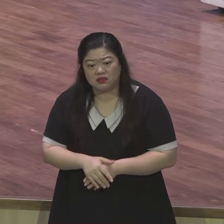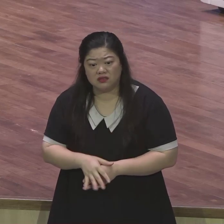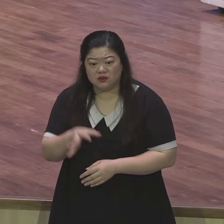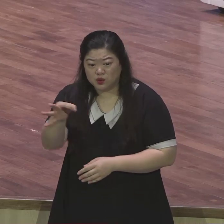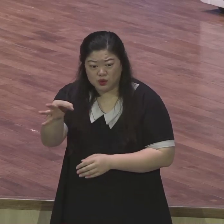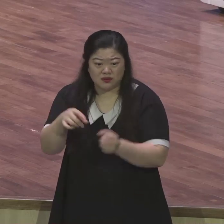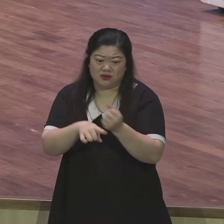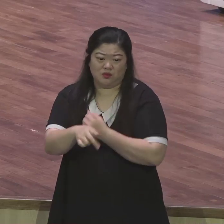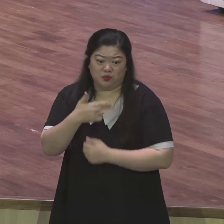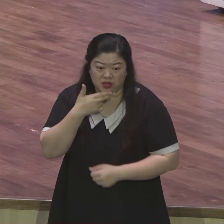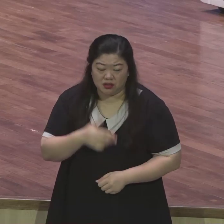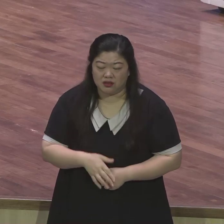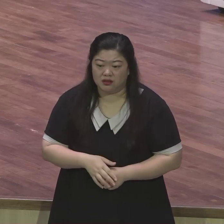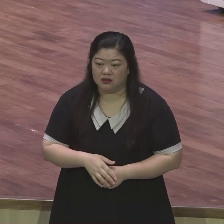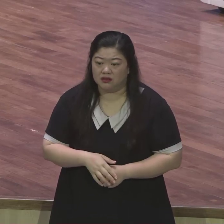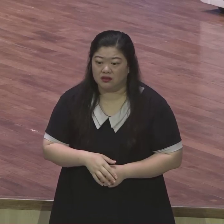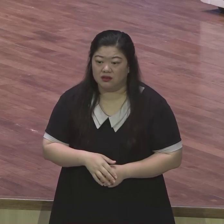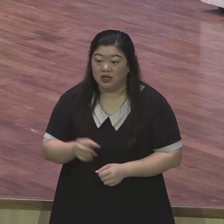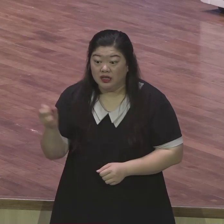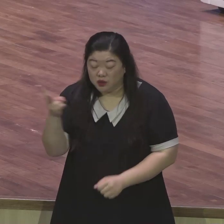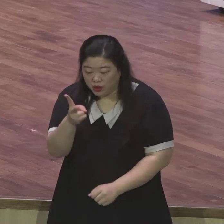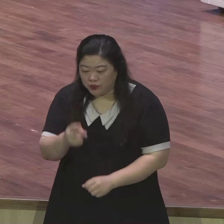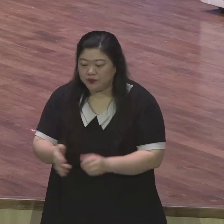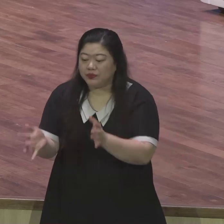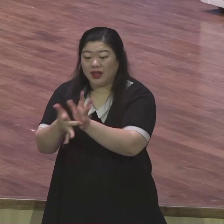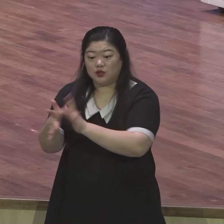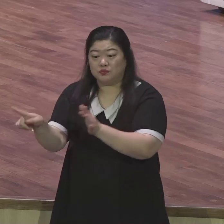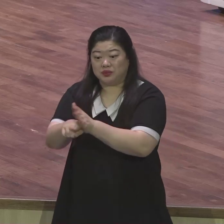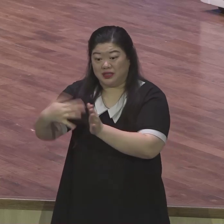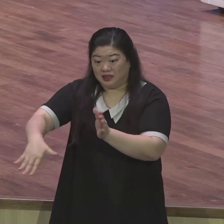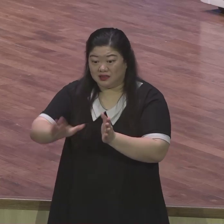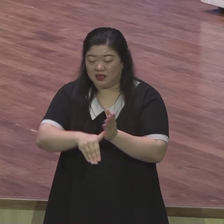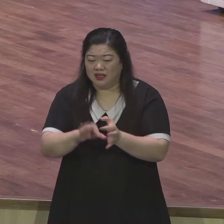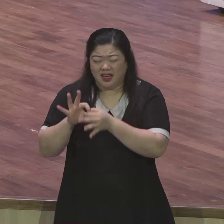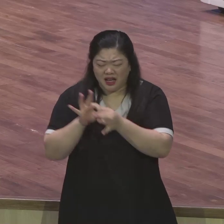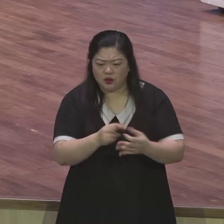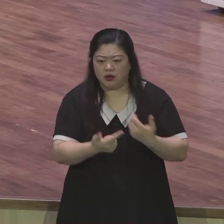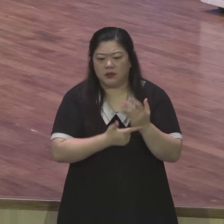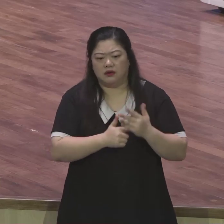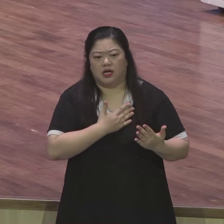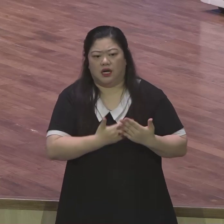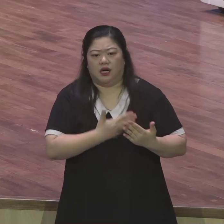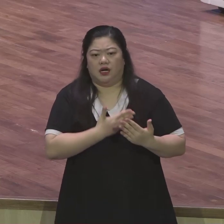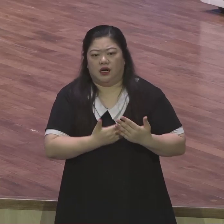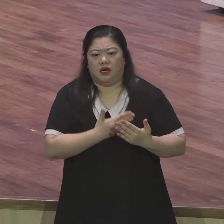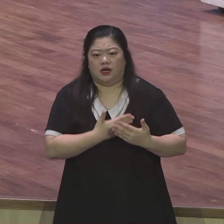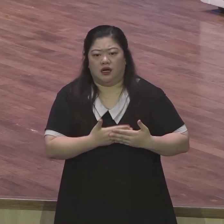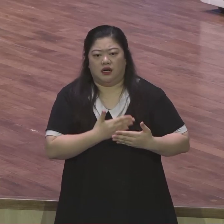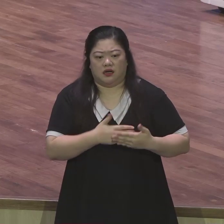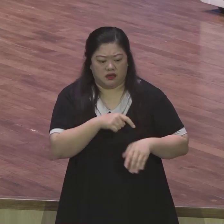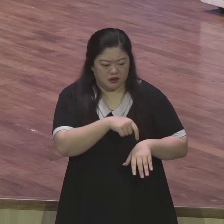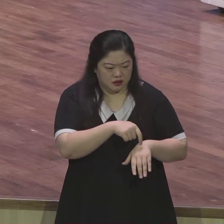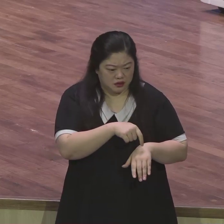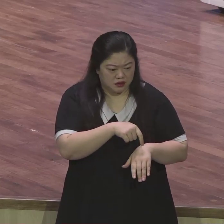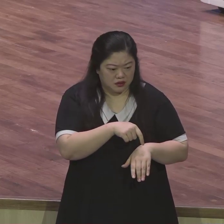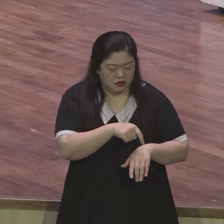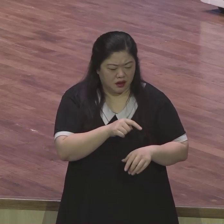알지 못하니까 사단의 존재를 알지 못하니까 무방비로 당하고 있습니다 아픈 사람 많은데 복은 말하는 사람이 없습니다 그래서